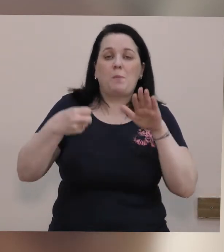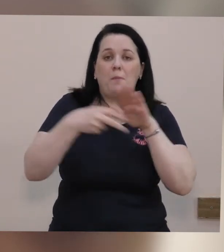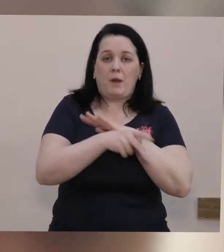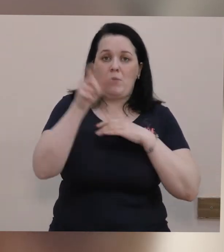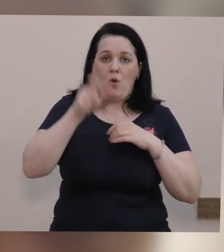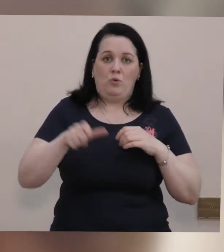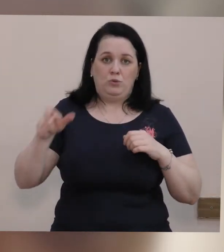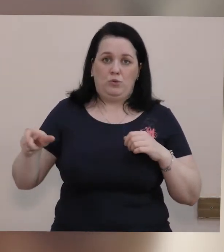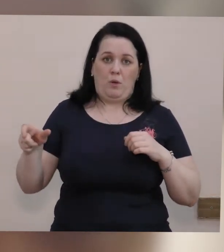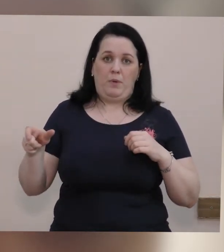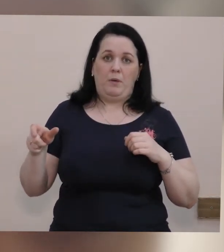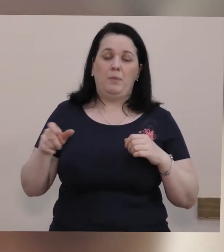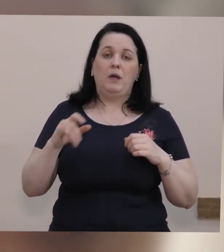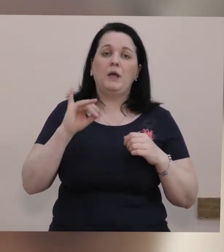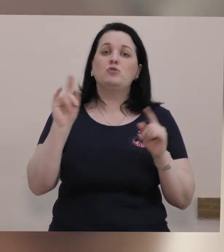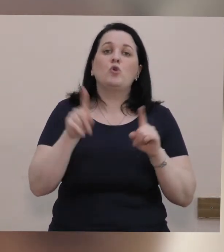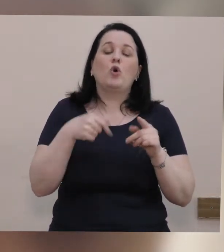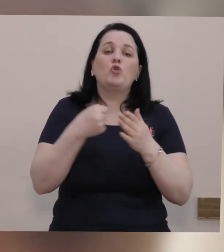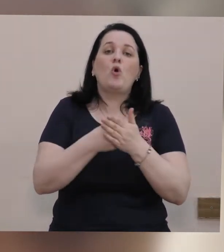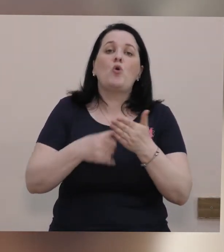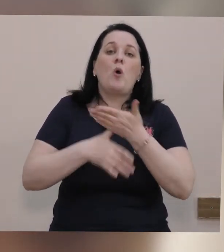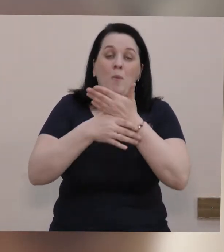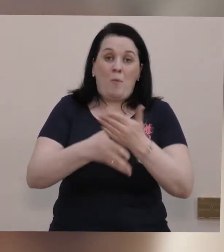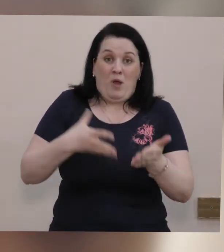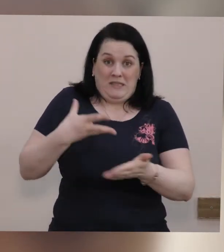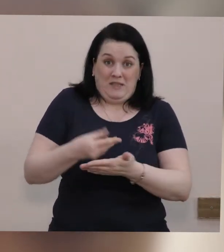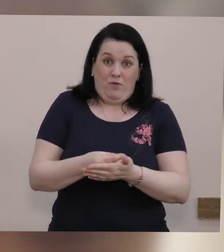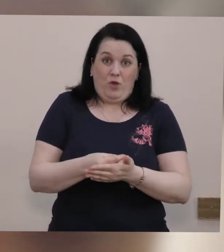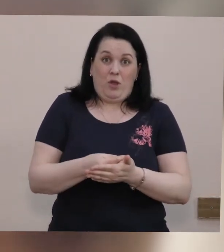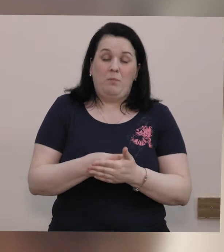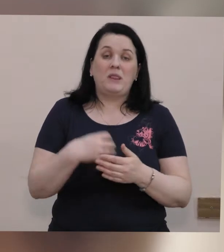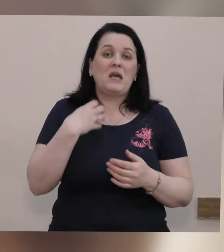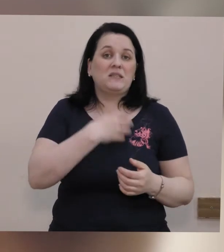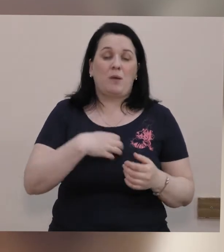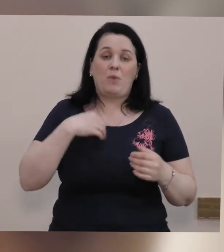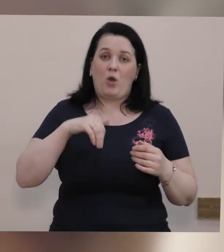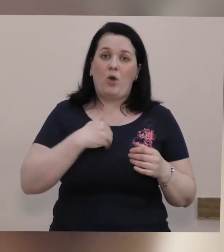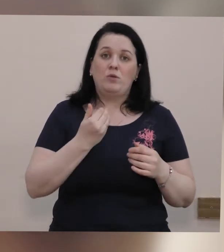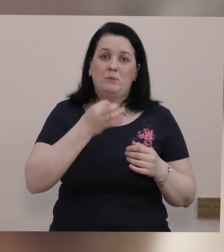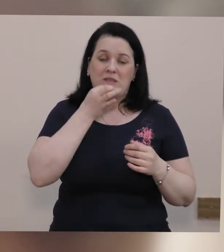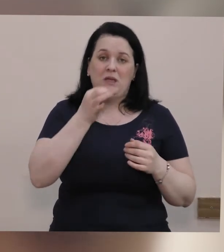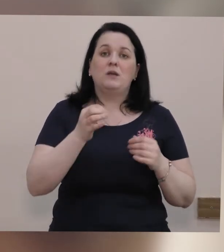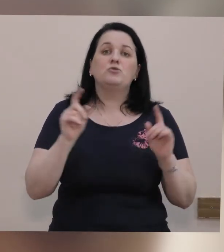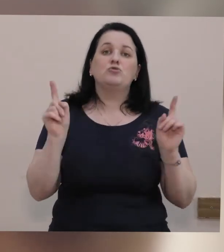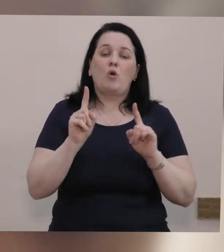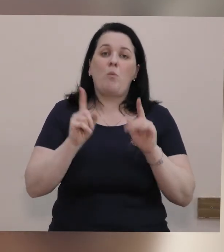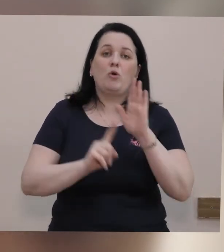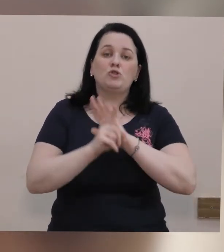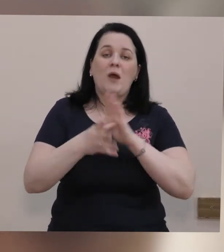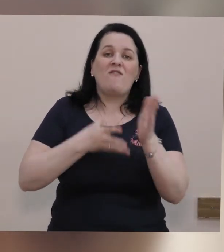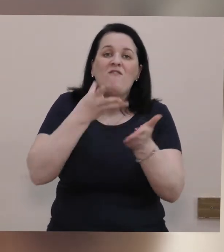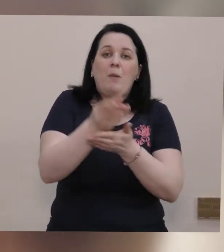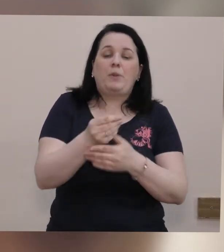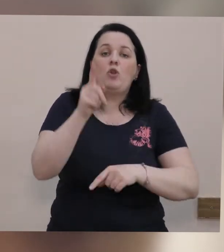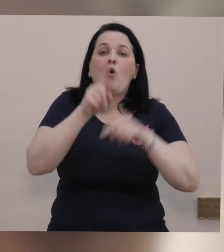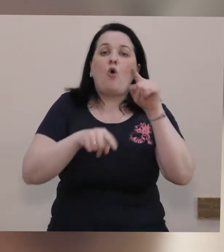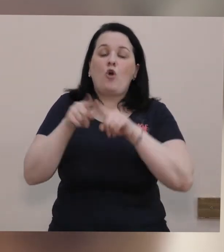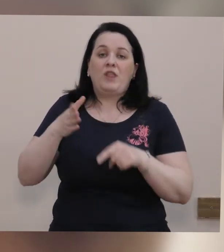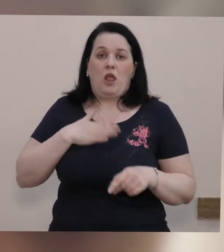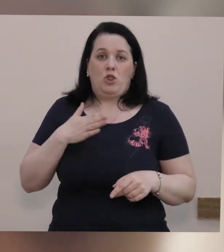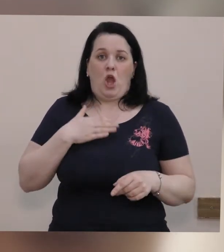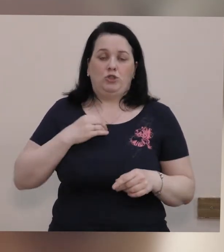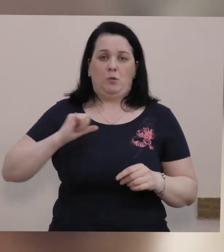внутрішньопереміщеним особам. Щодо допомоги своїм, насамперед, я вже казав, ми починаємо виплати родинам